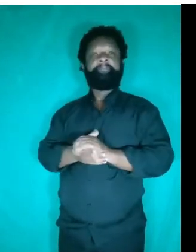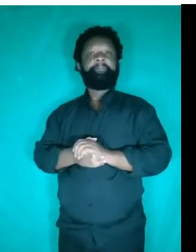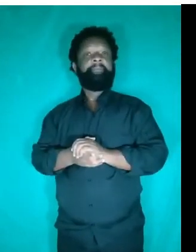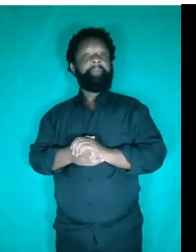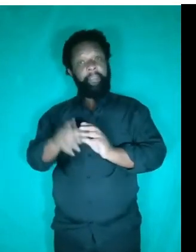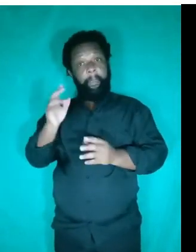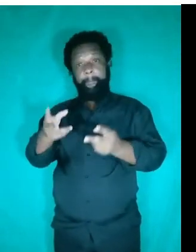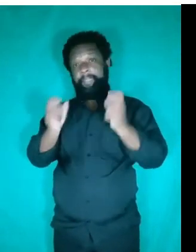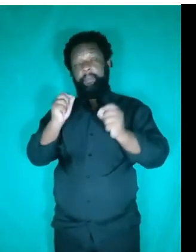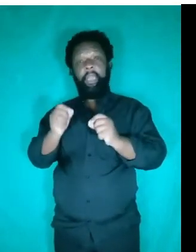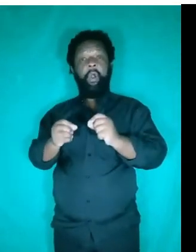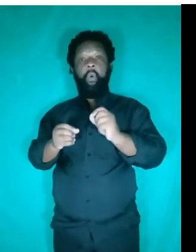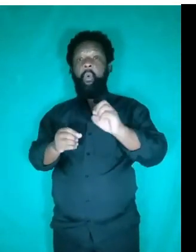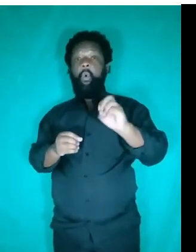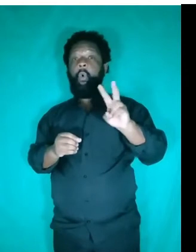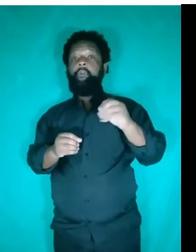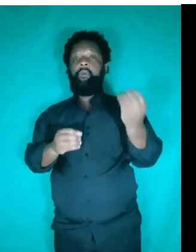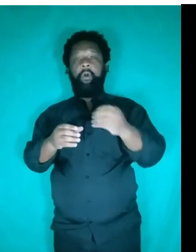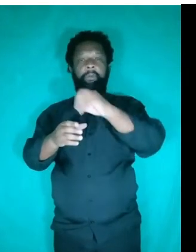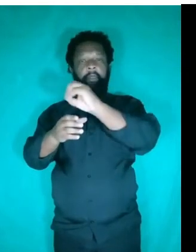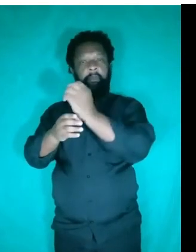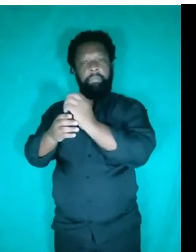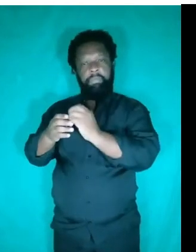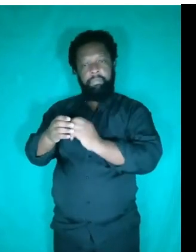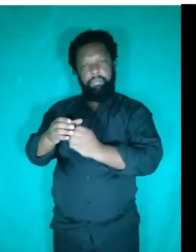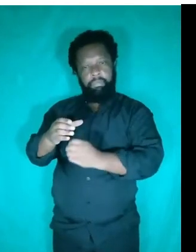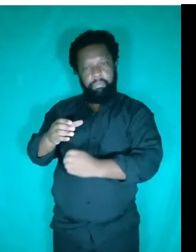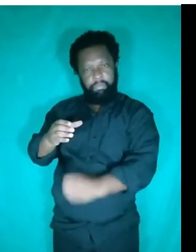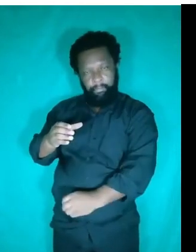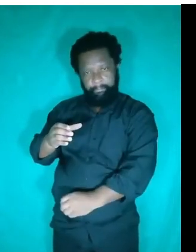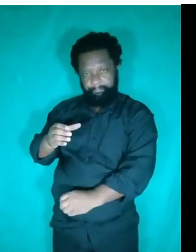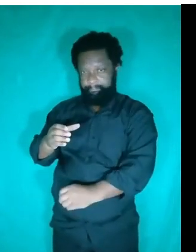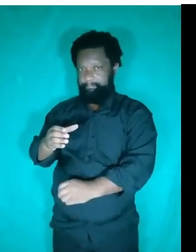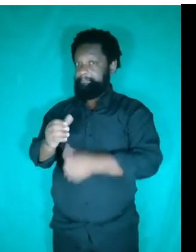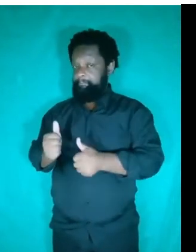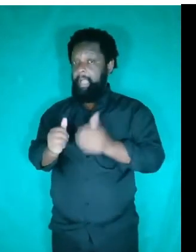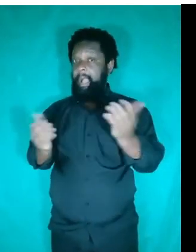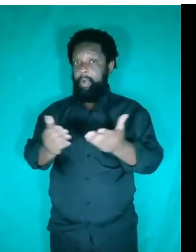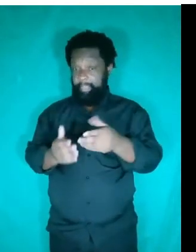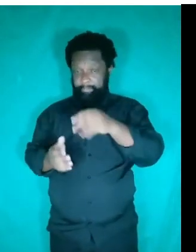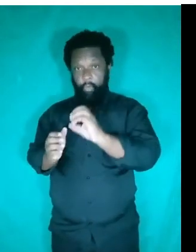Agora, perceba que esse ovo, ele afundou. Agora, eu vou pegar esse ovo, esse mesmo ovo,